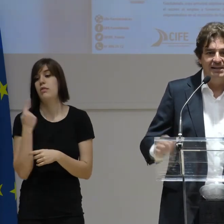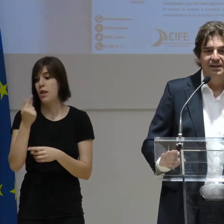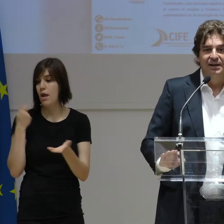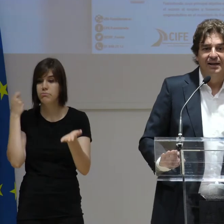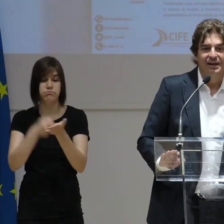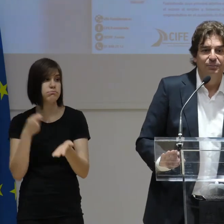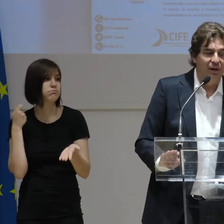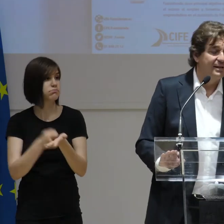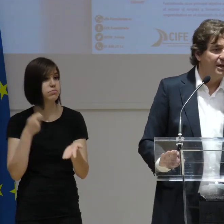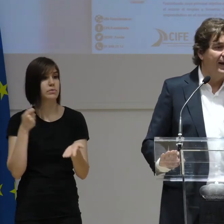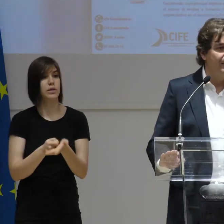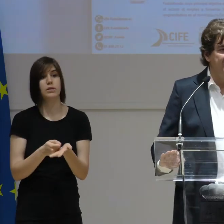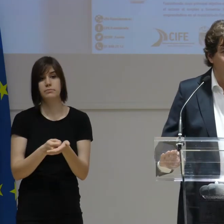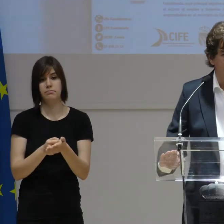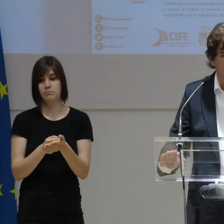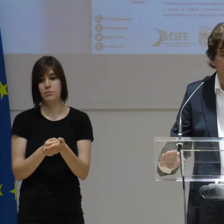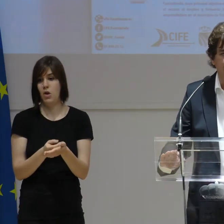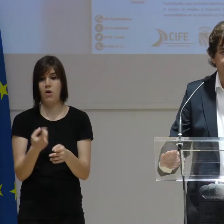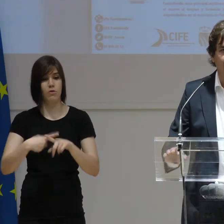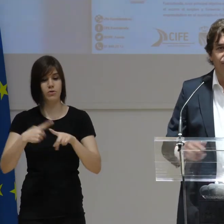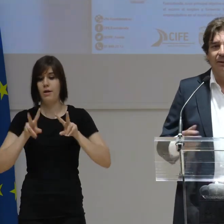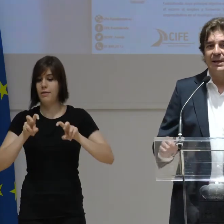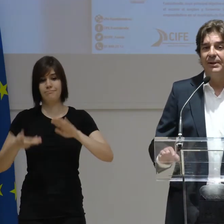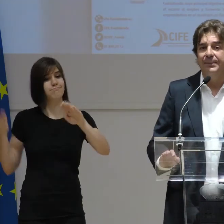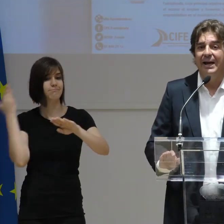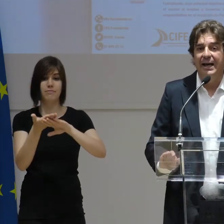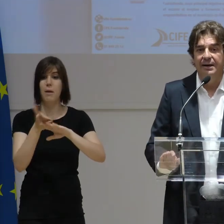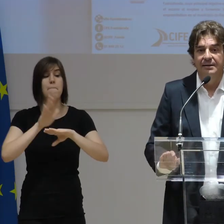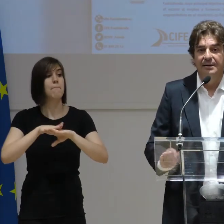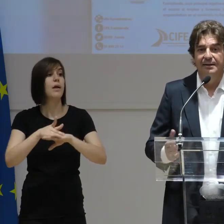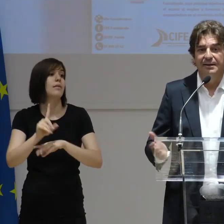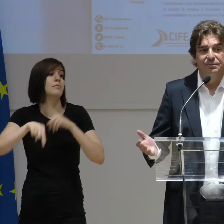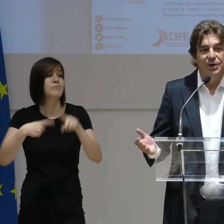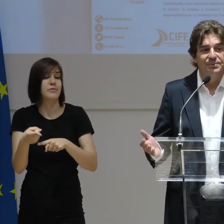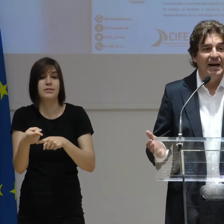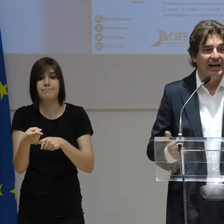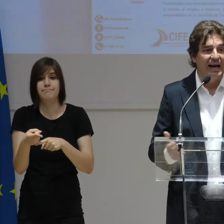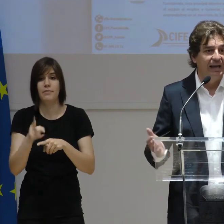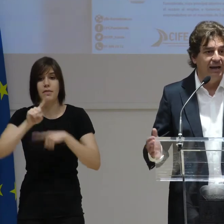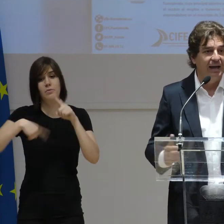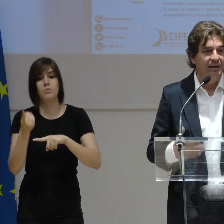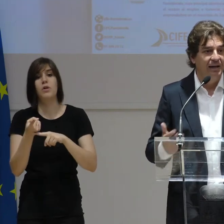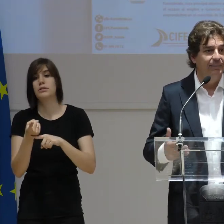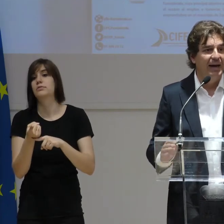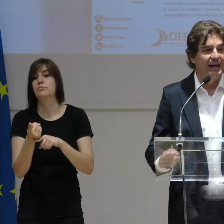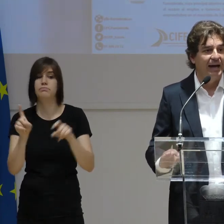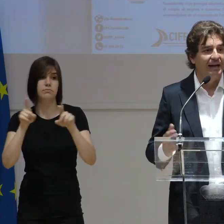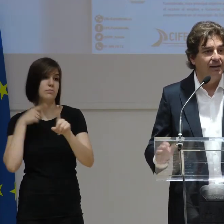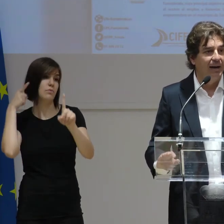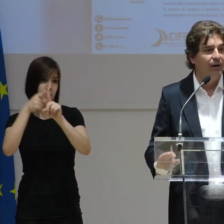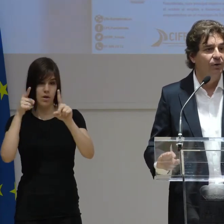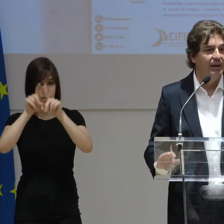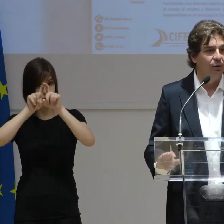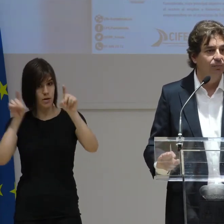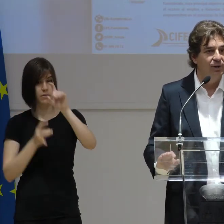arriesgáis, ponéis encima de la mesa vuestras iniciativas, fundamentalmente para crear riqueza y para crear y